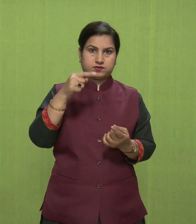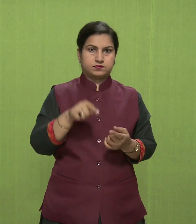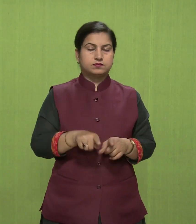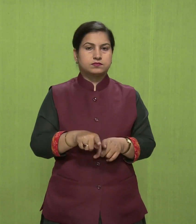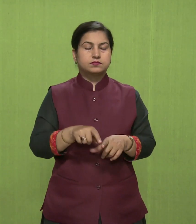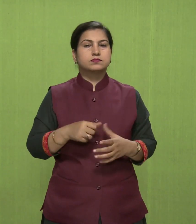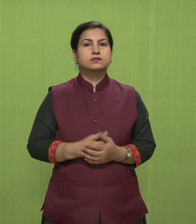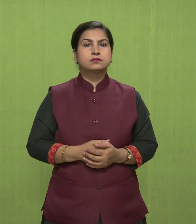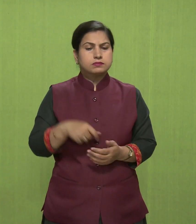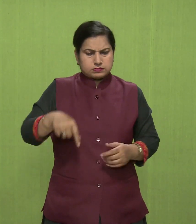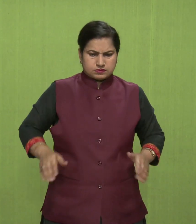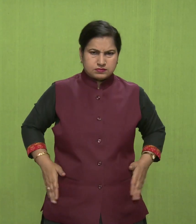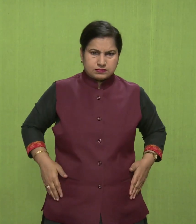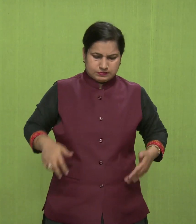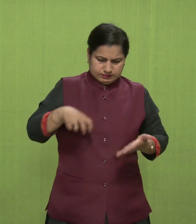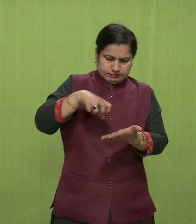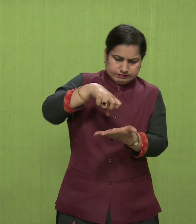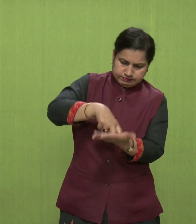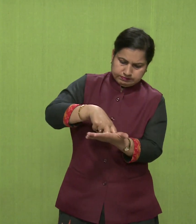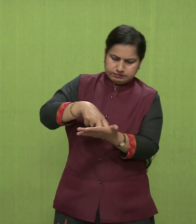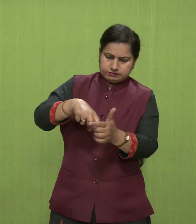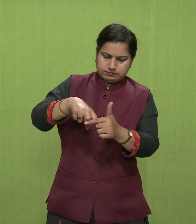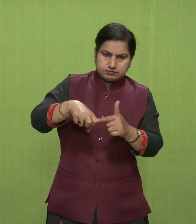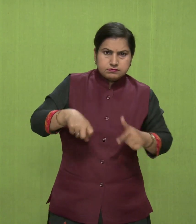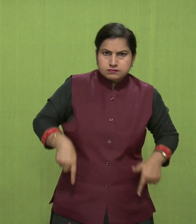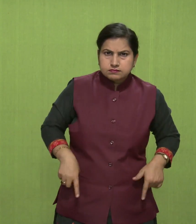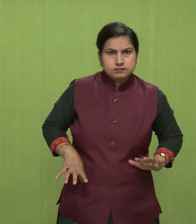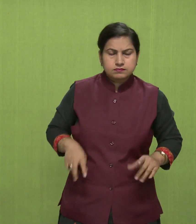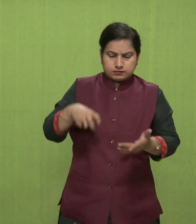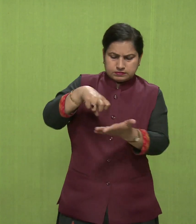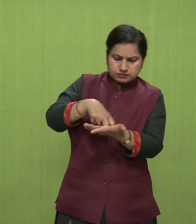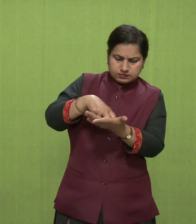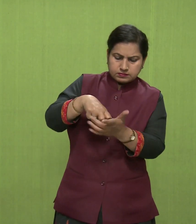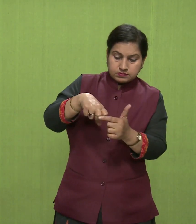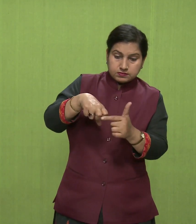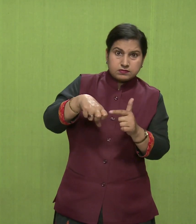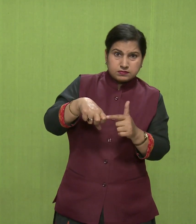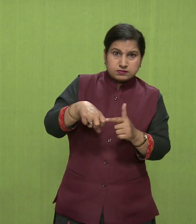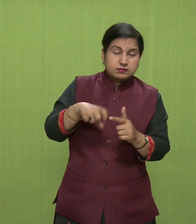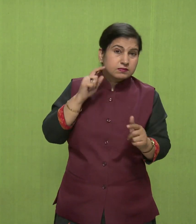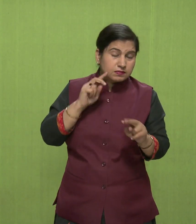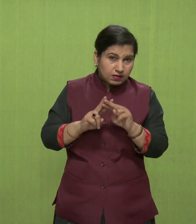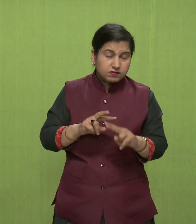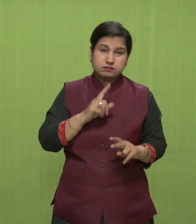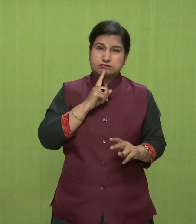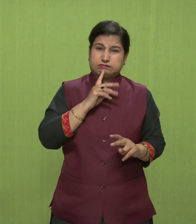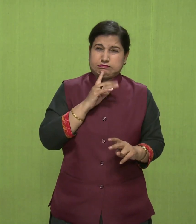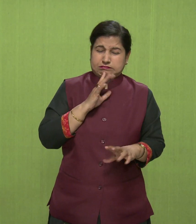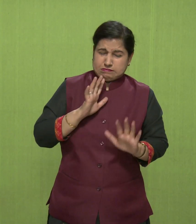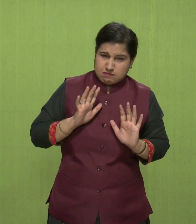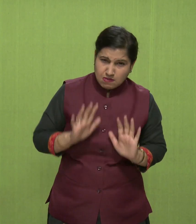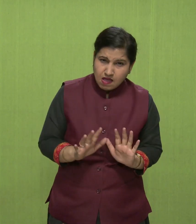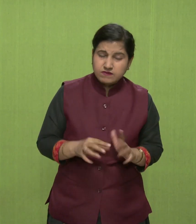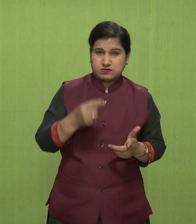वज्जरासन में घुटनों पे दवाब ज़्यादा पड़ता है, इसलिए अगर घुटना कड़ा है या